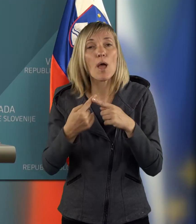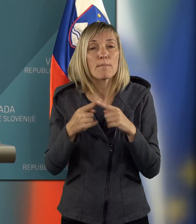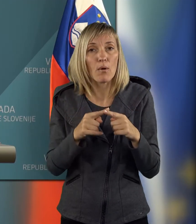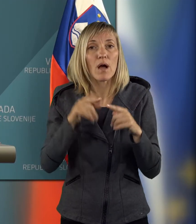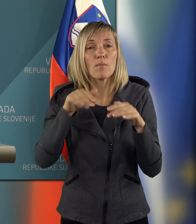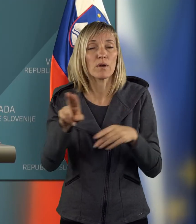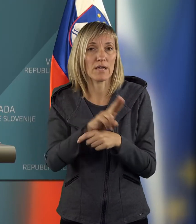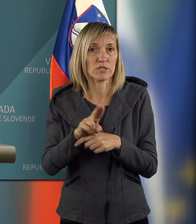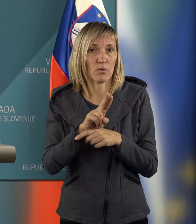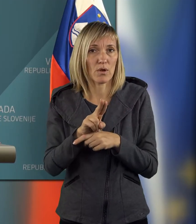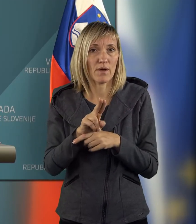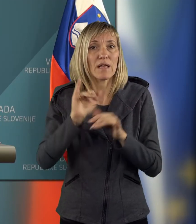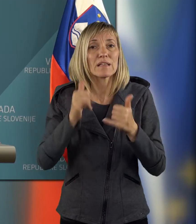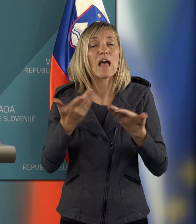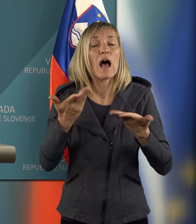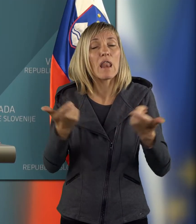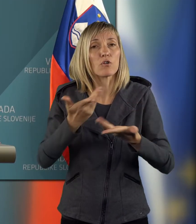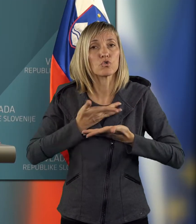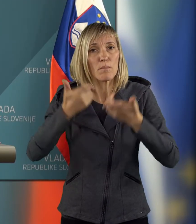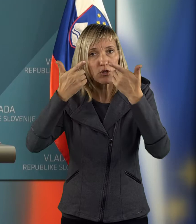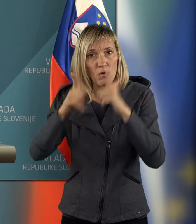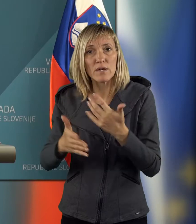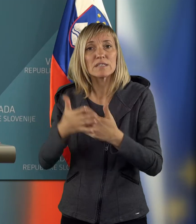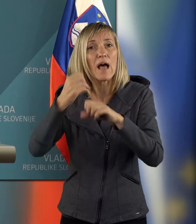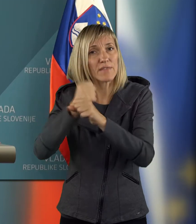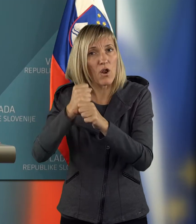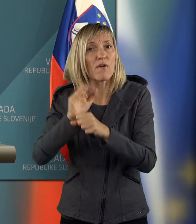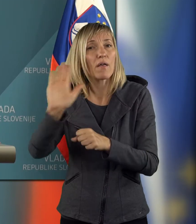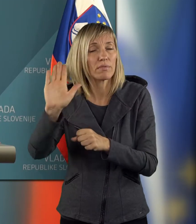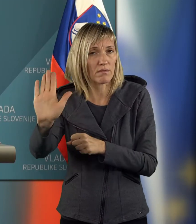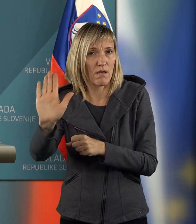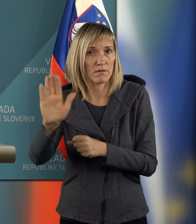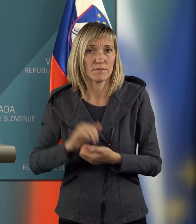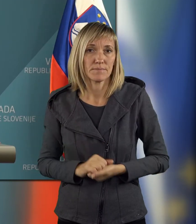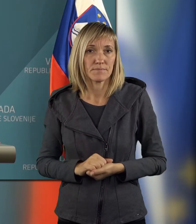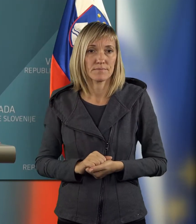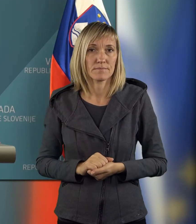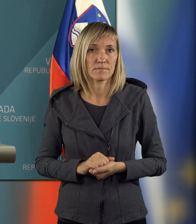izpolnjevati, zato da lahko dobi dovoljenje za upravljanje dejavnosti.